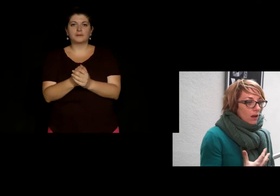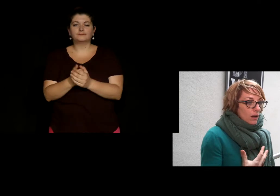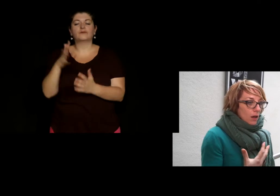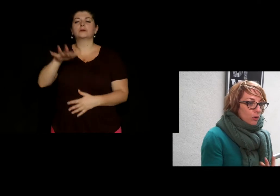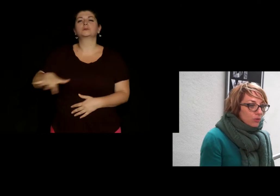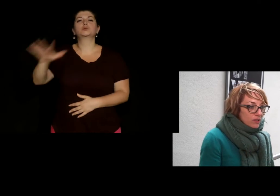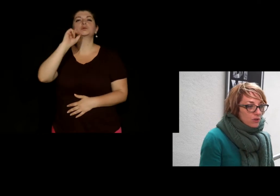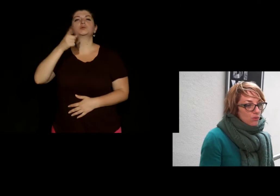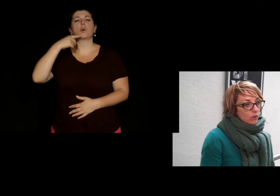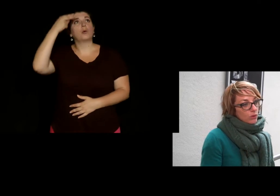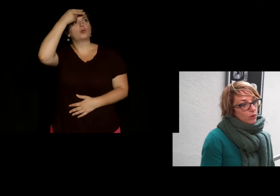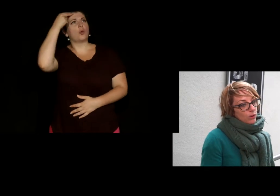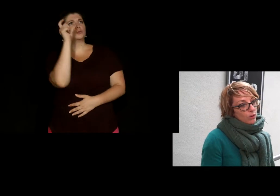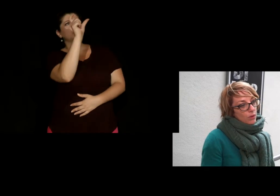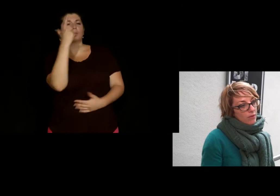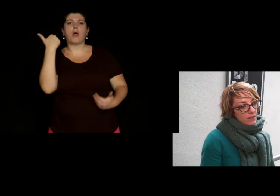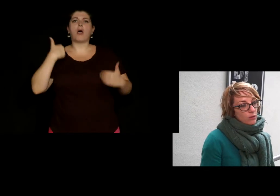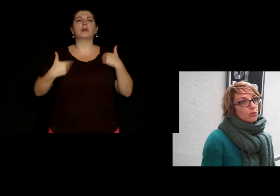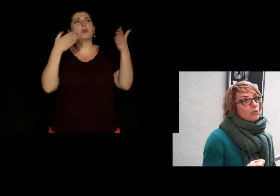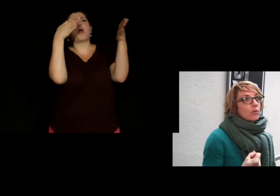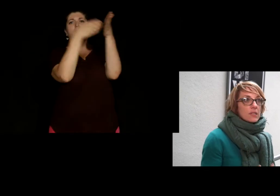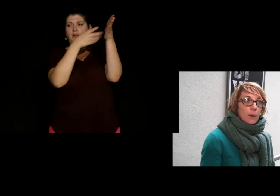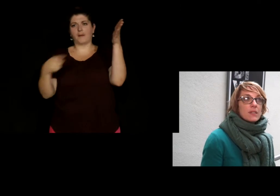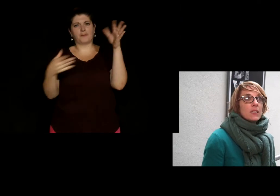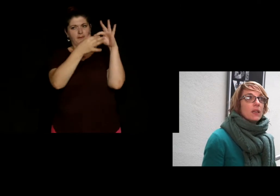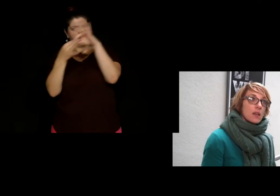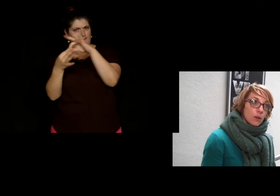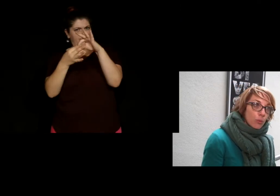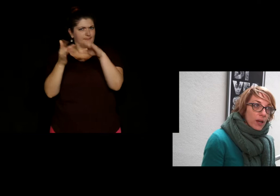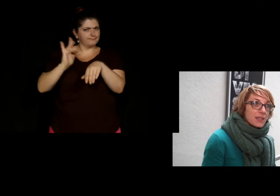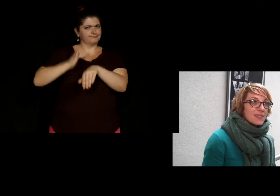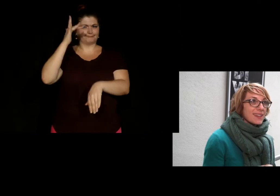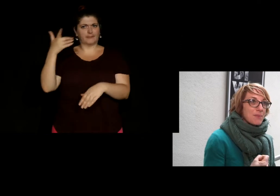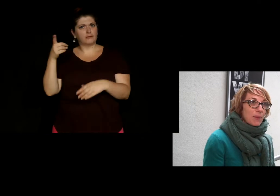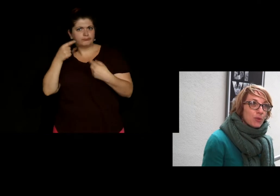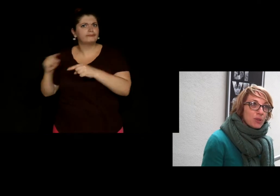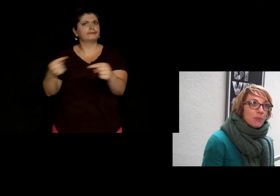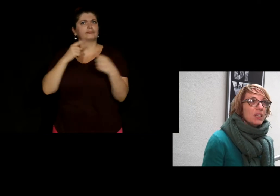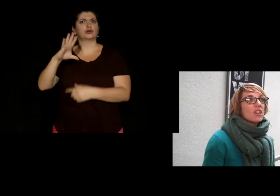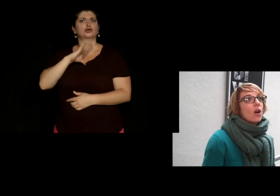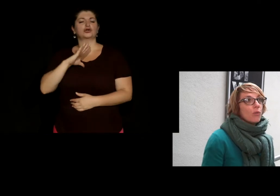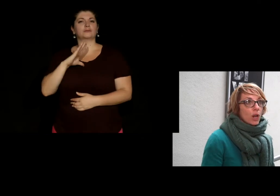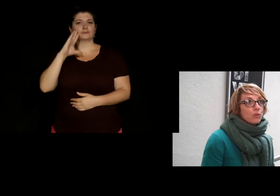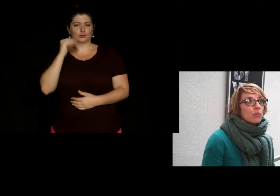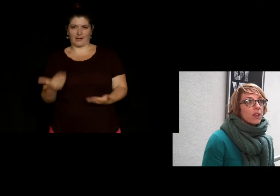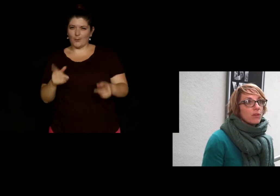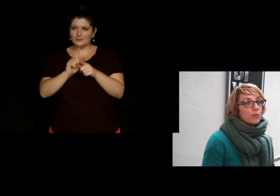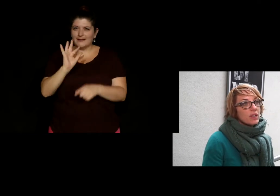La communauté sourde, avec cette notion de handicap, c'est assez complexe, ça crée pas mal de polémiques. Voilà, du coup, on avait envie d